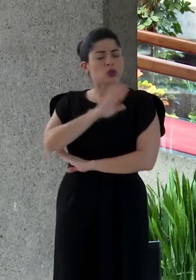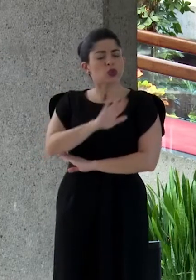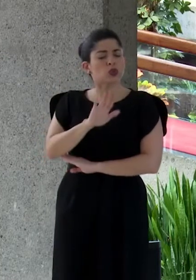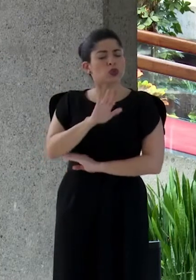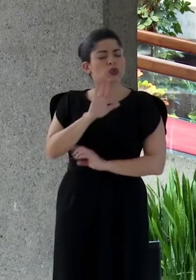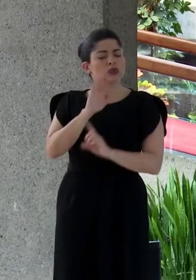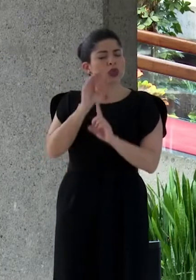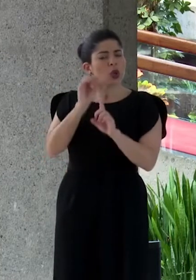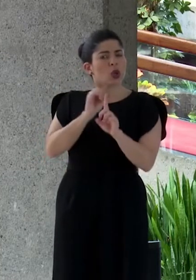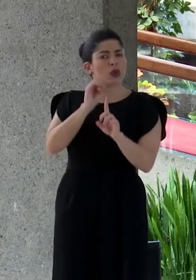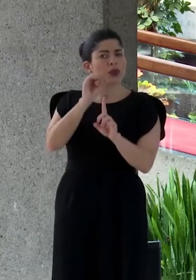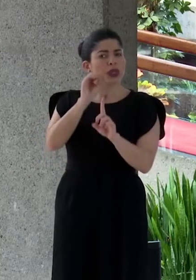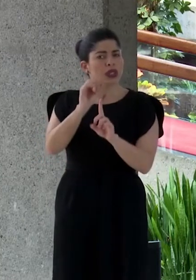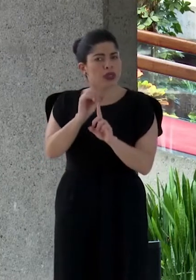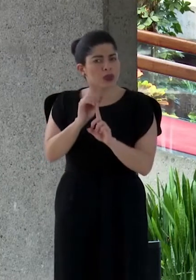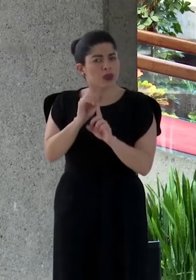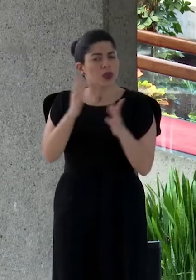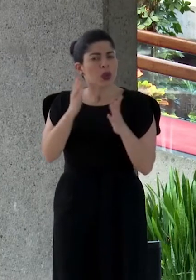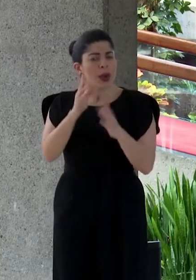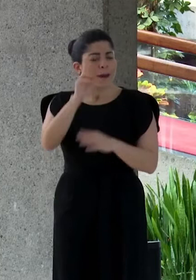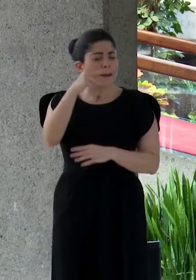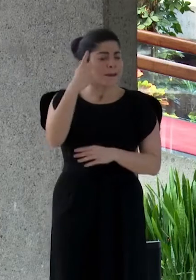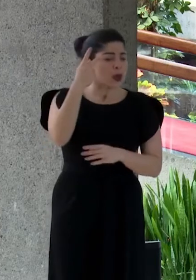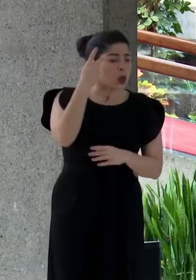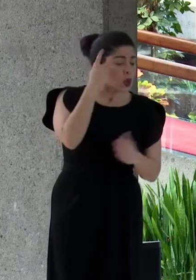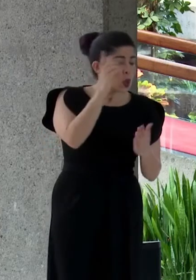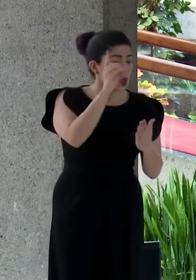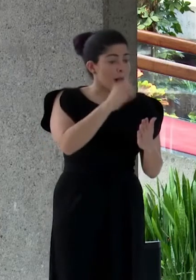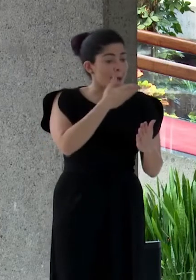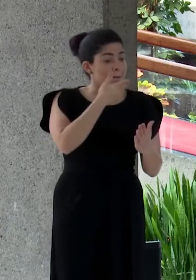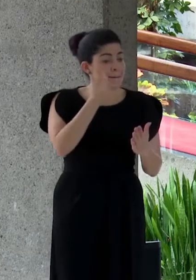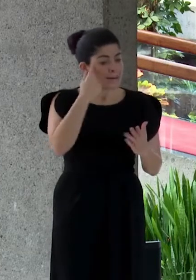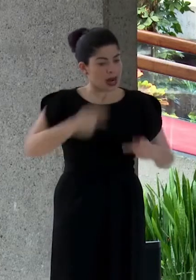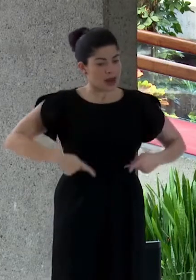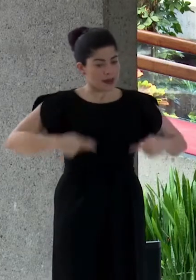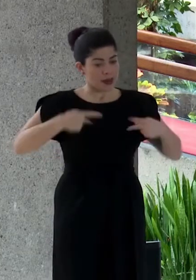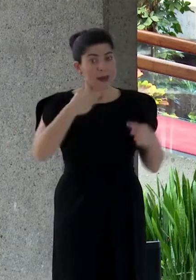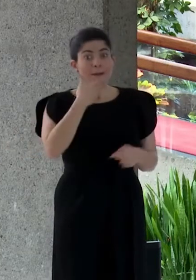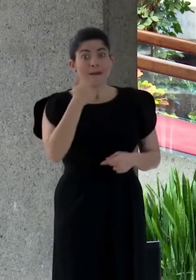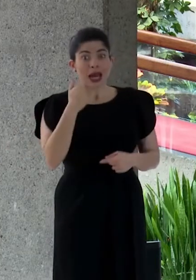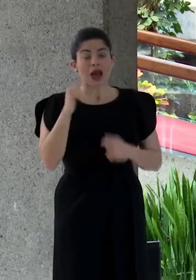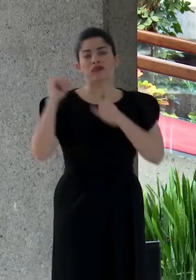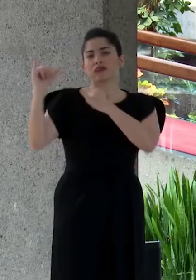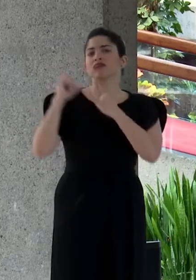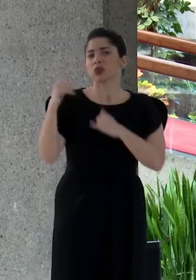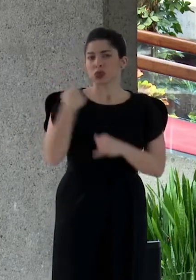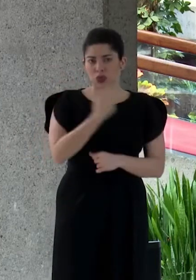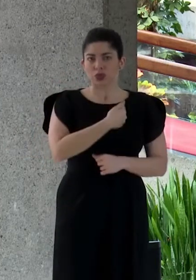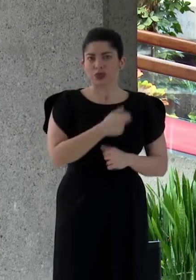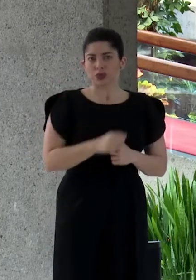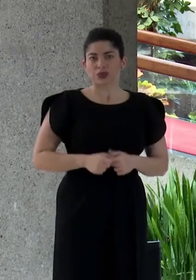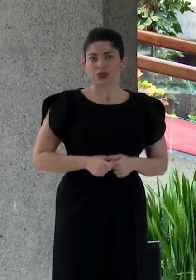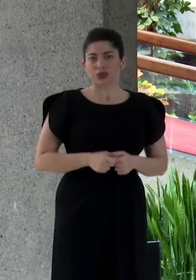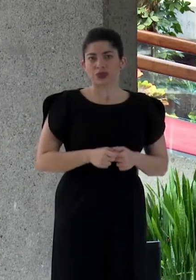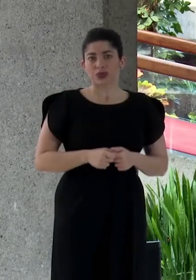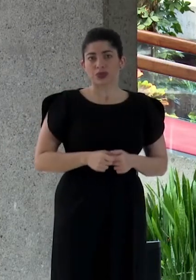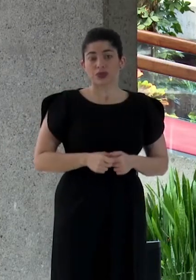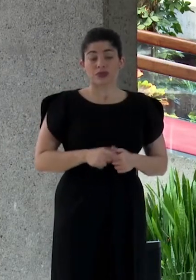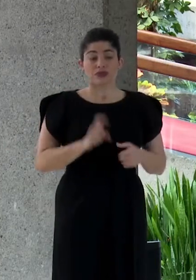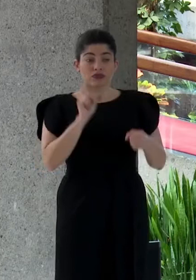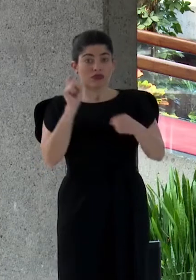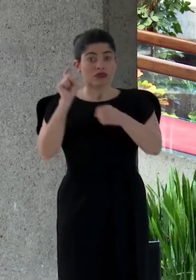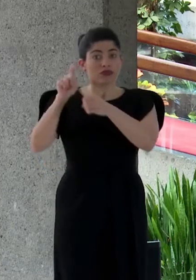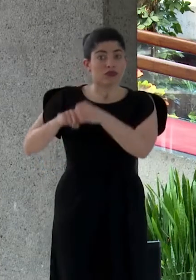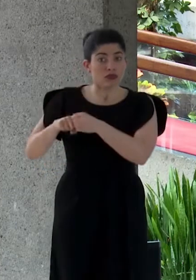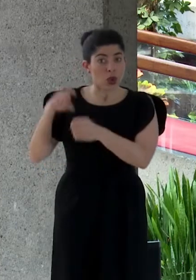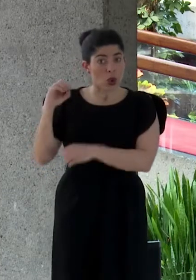de diseñar mejores políticas para una vida mejor es también el nuestro. La entrada a la